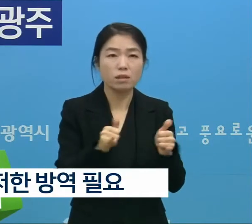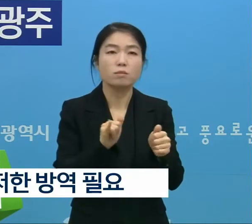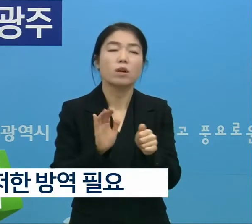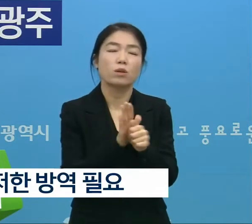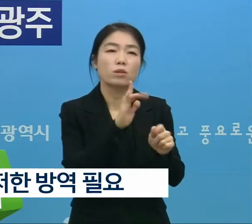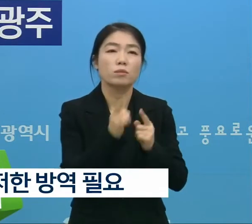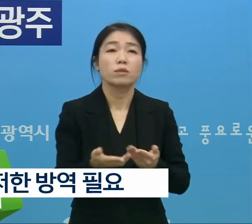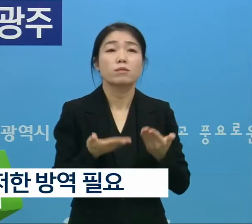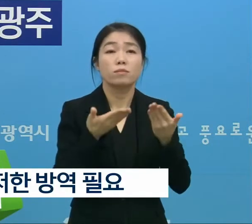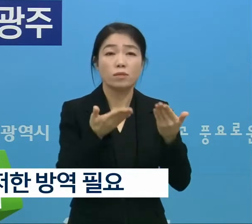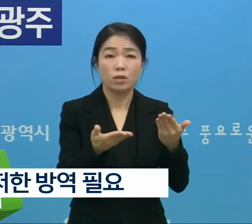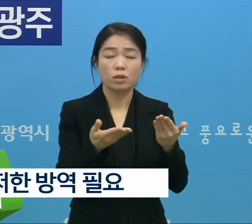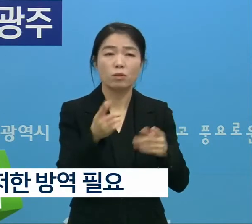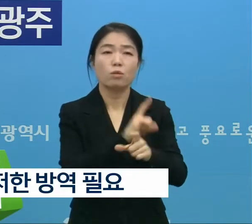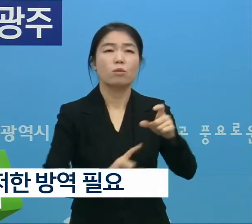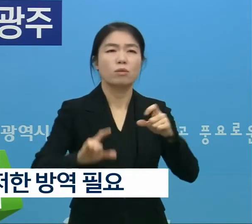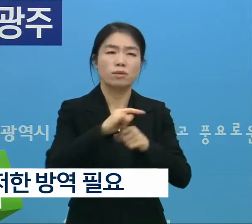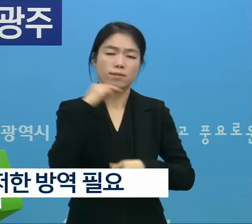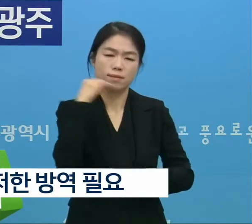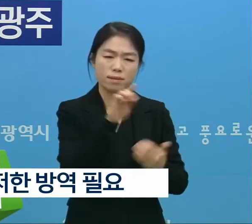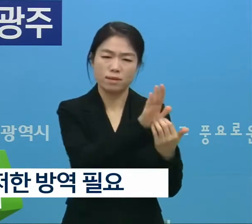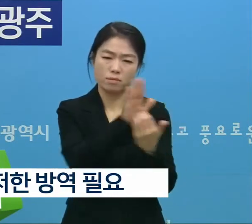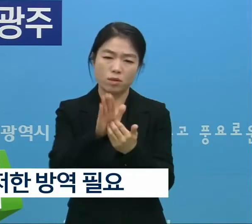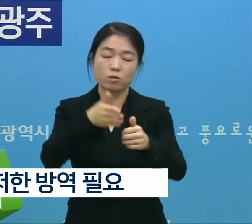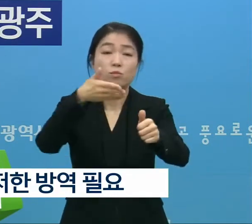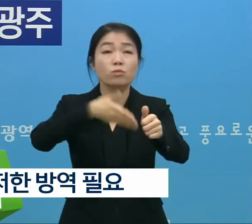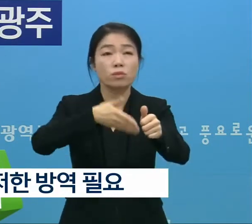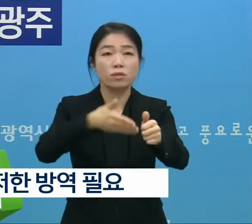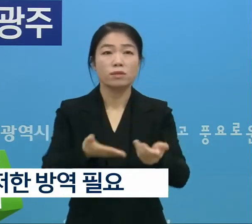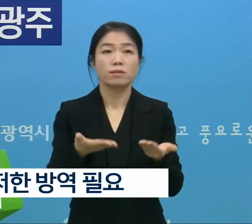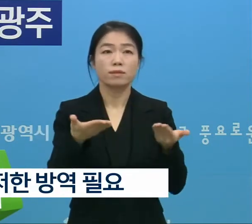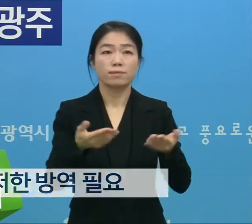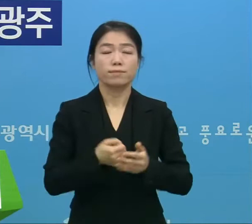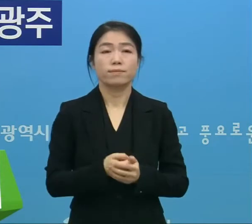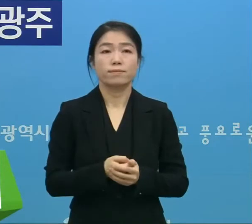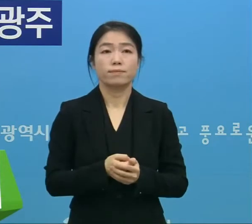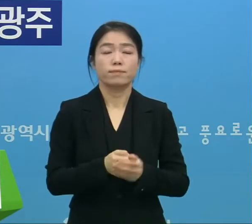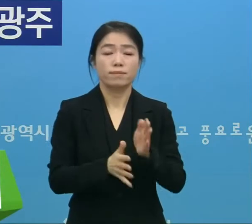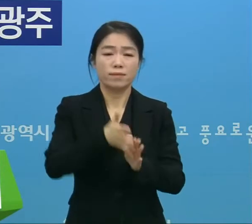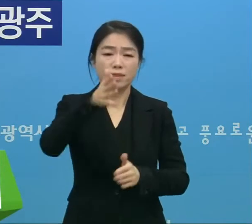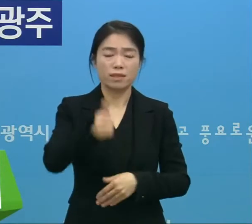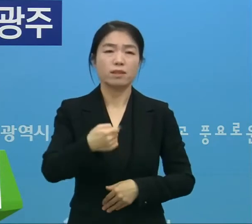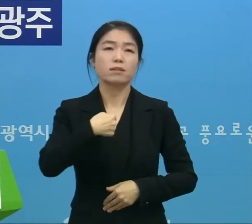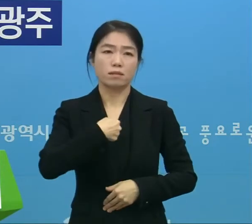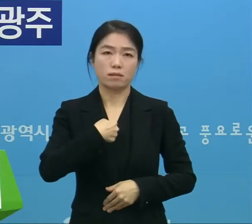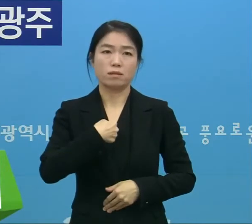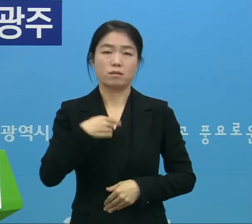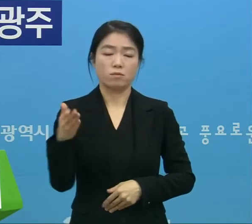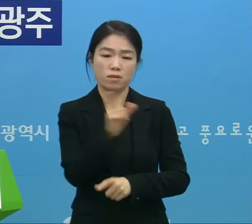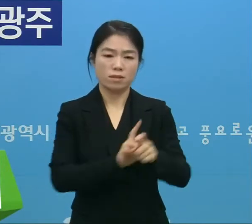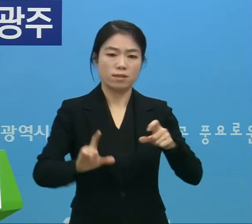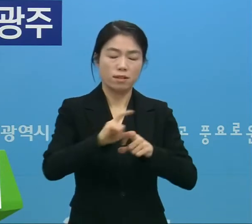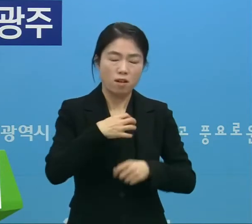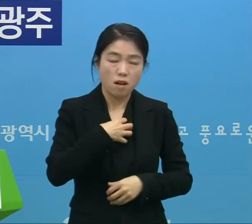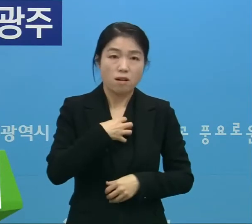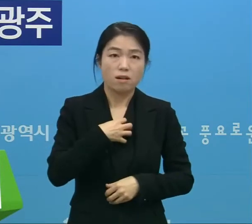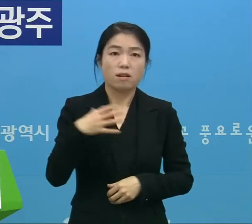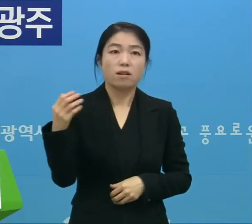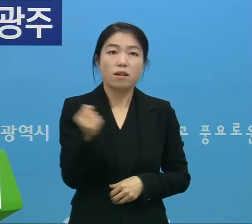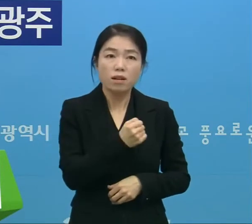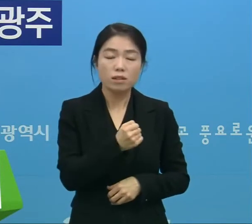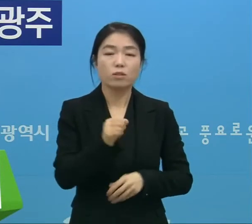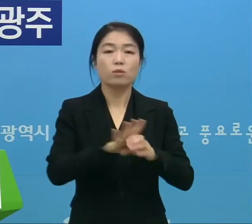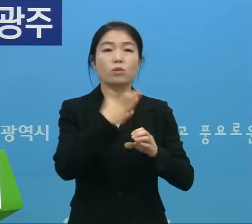말씀과 함께 보다 철저한 방역을 부탁드립니다. 시장인 저부터 더욱 긴장감을 갖고